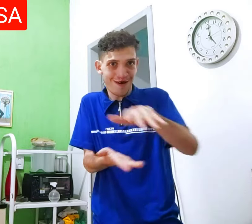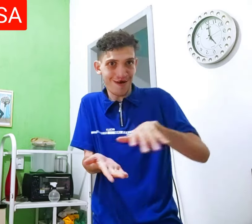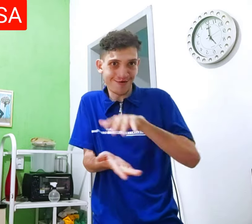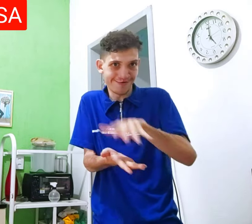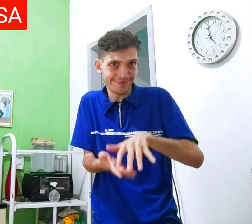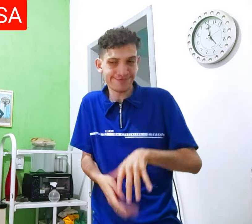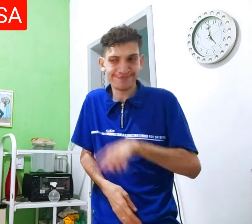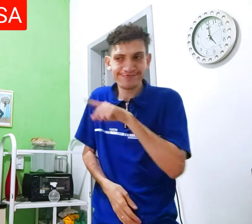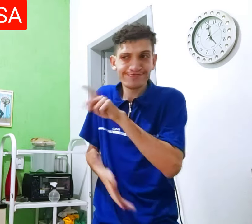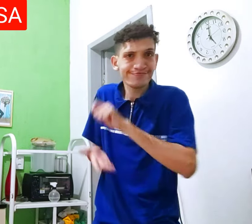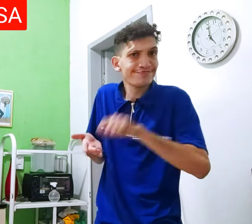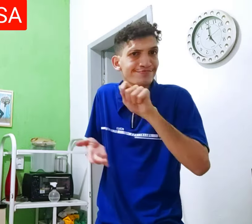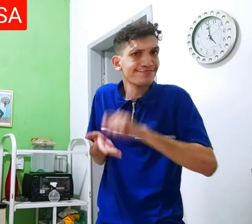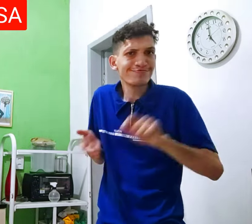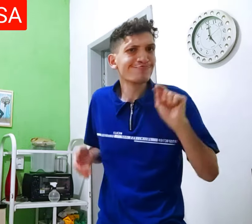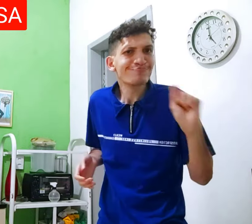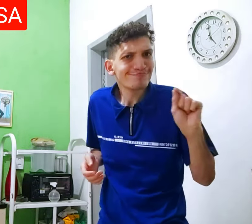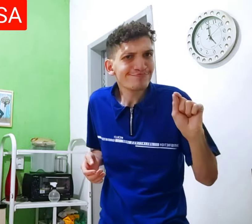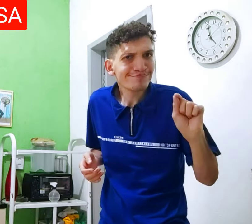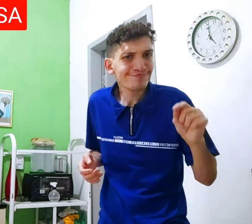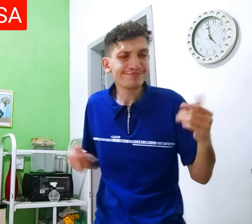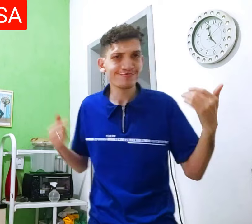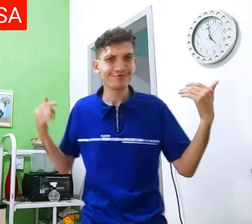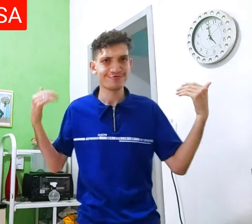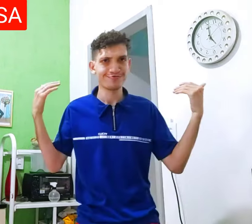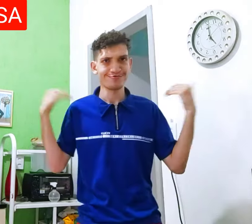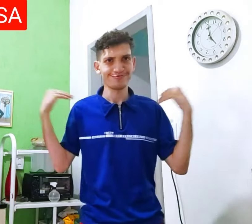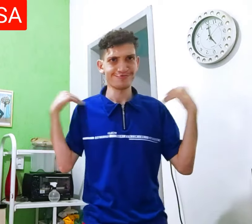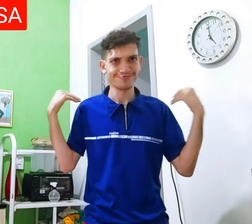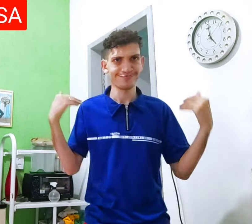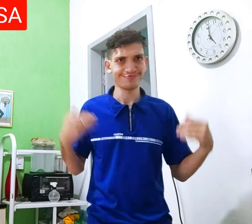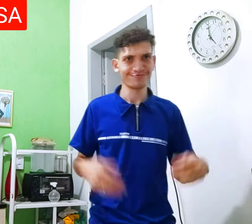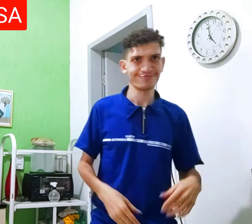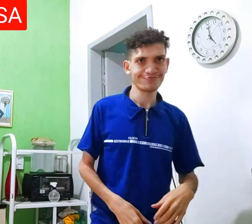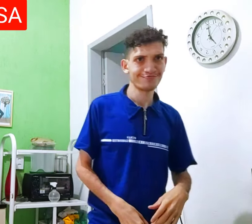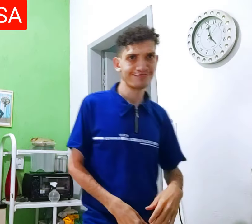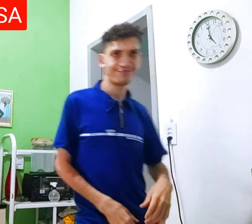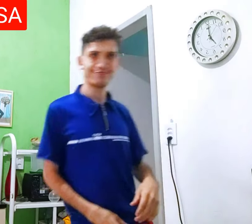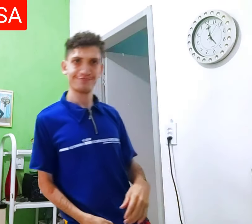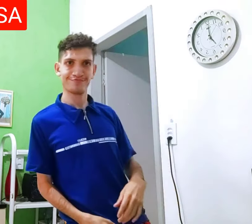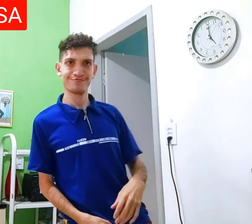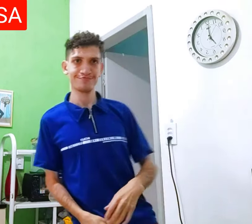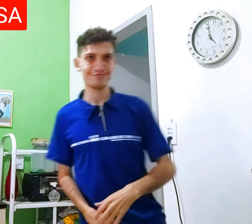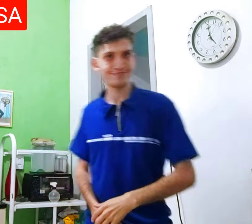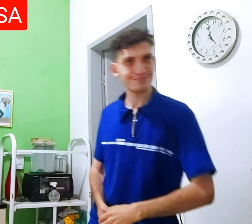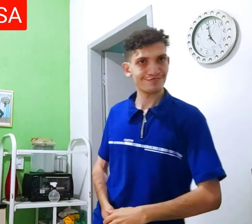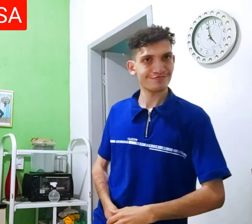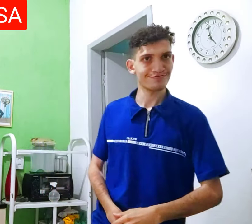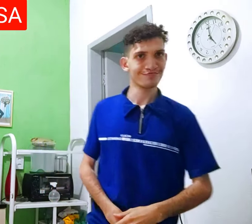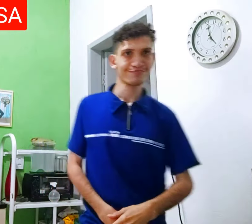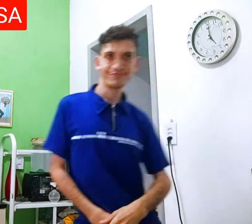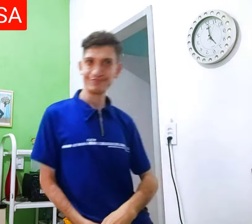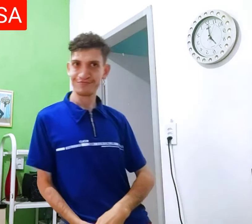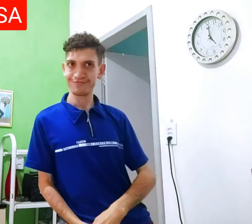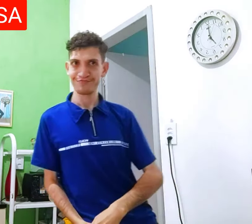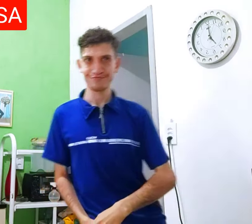escrito em sandálias. E tem escrito aqui. Temos um tronco, e o tronco ele se movimenta para o lado.